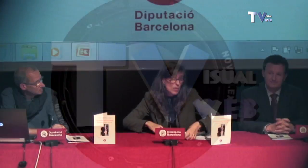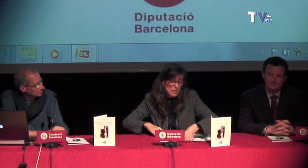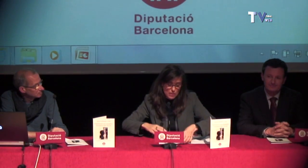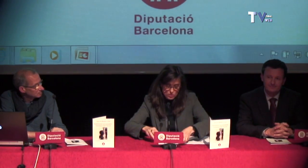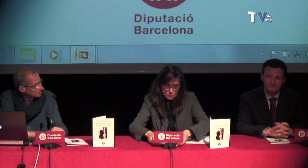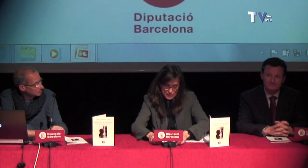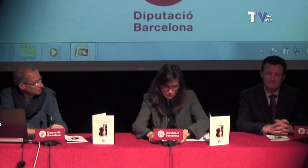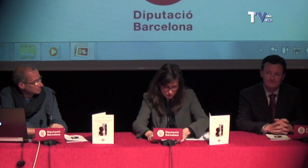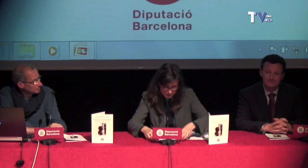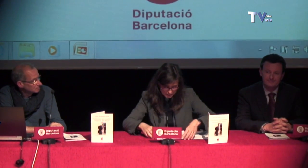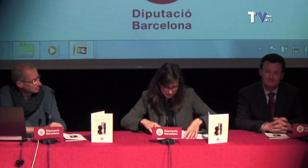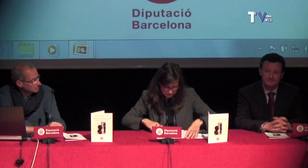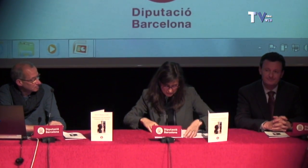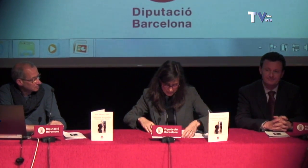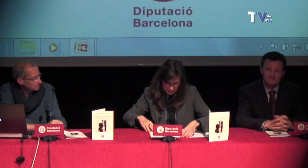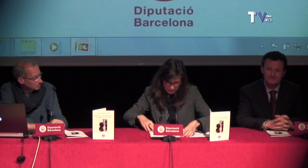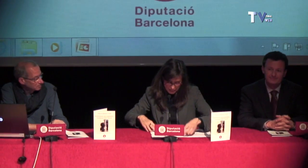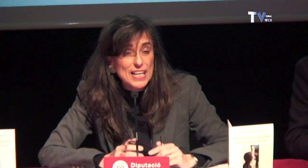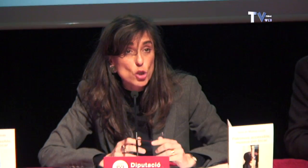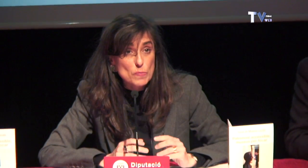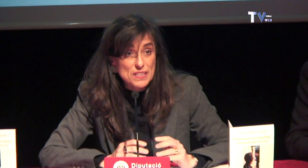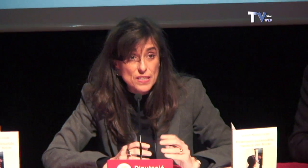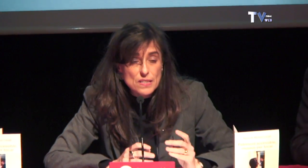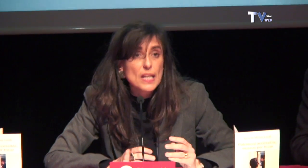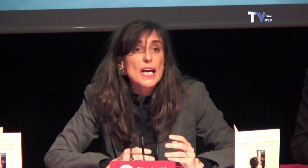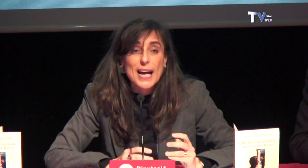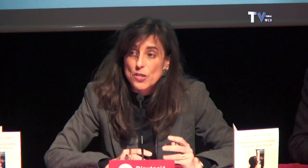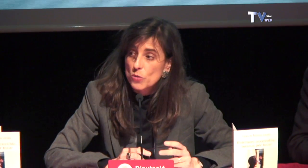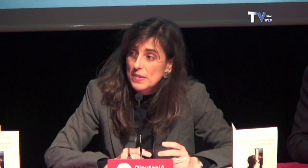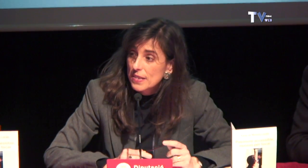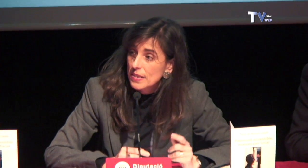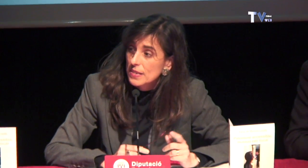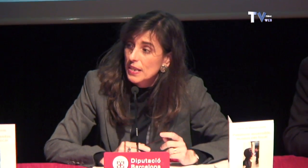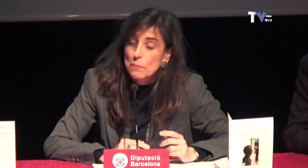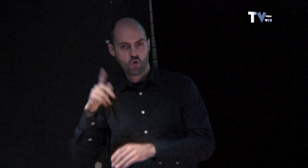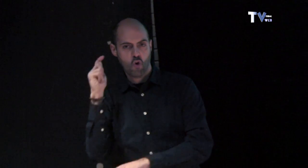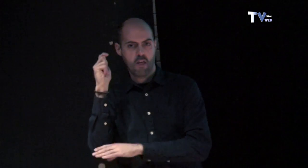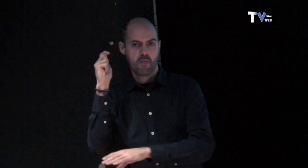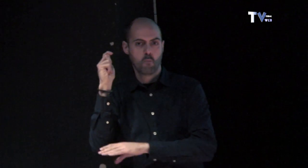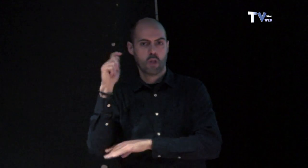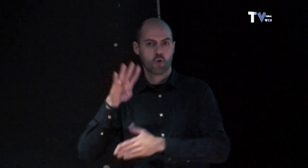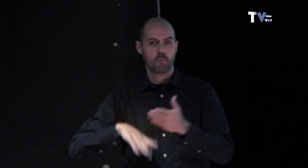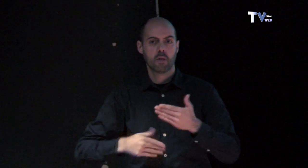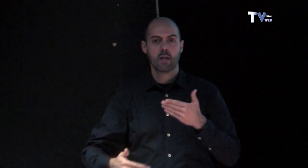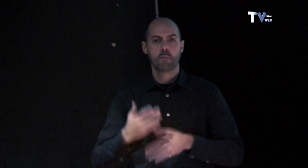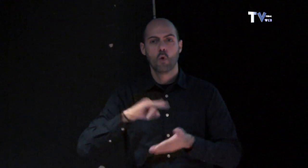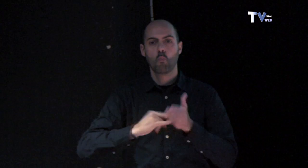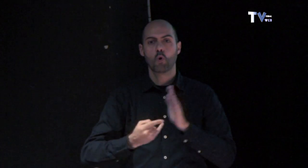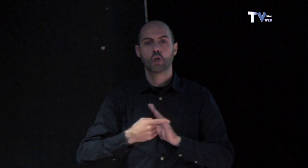Com tracta l'any 2006? L'any 2006 es diu la mirada tàctil. La mirada